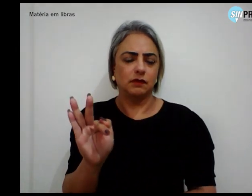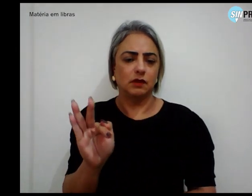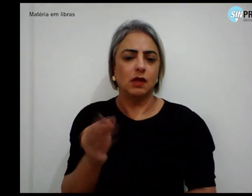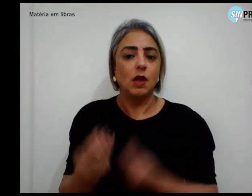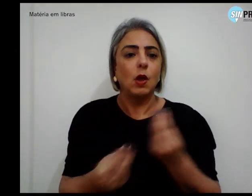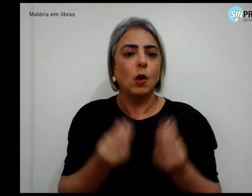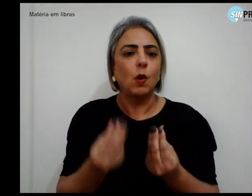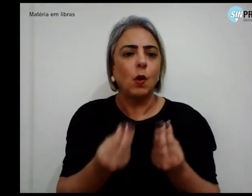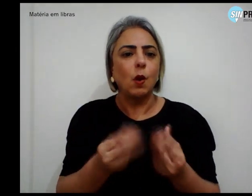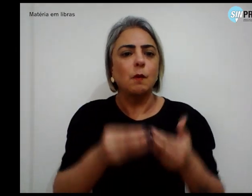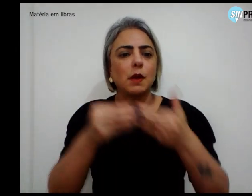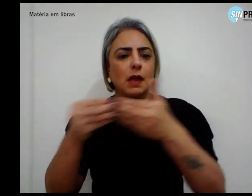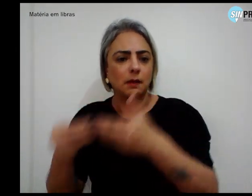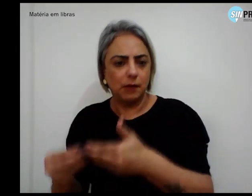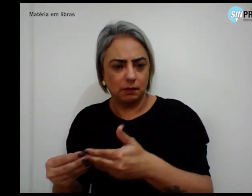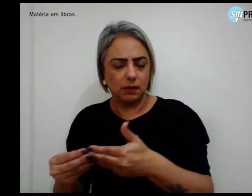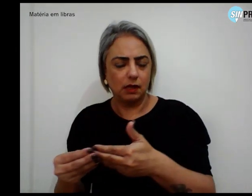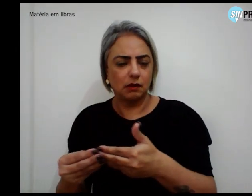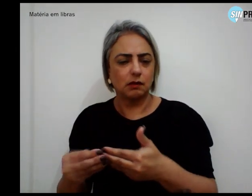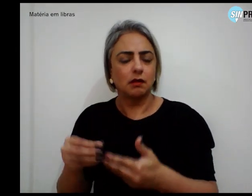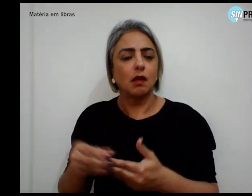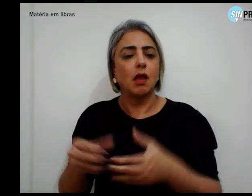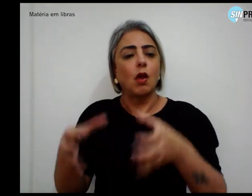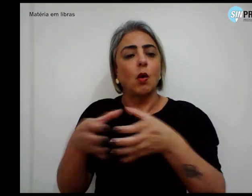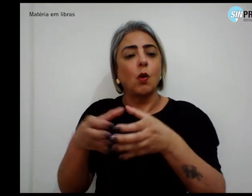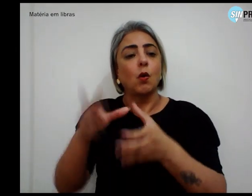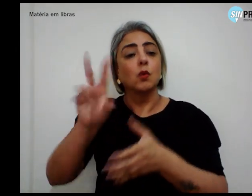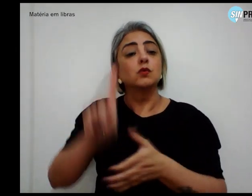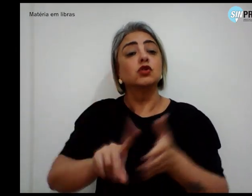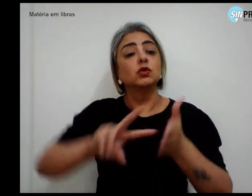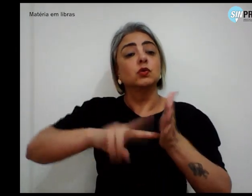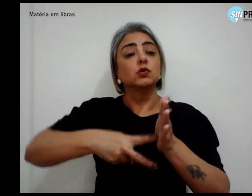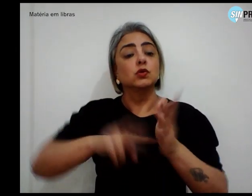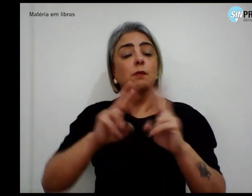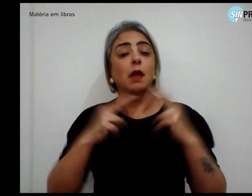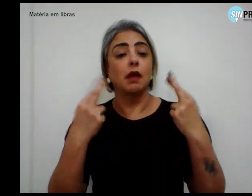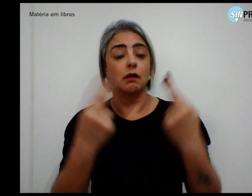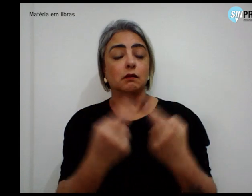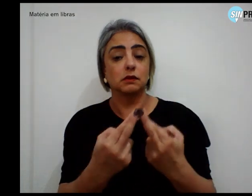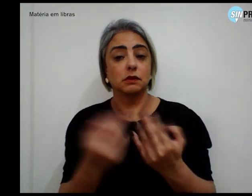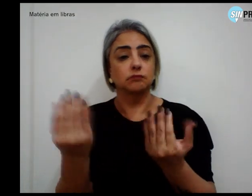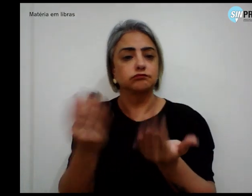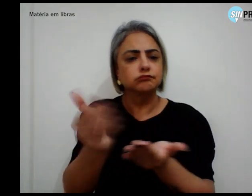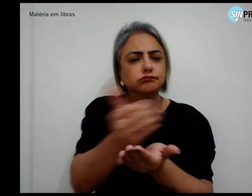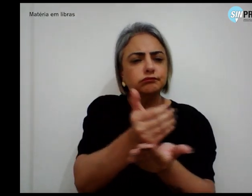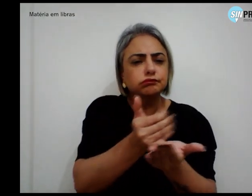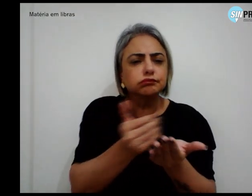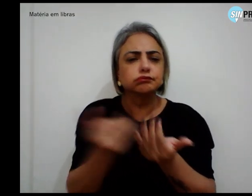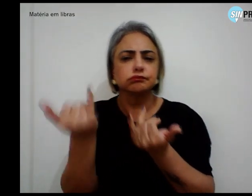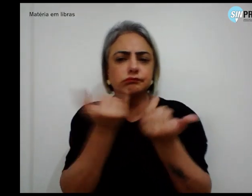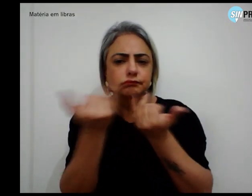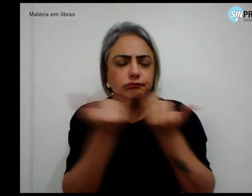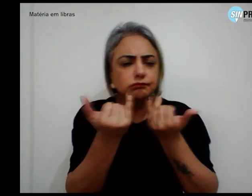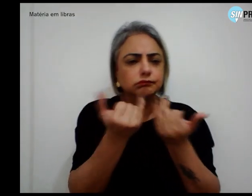encaminhamentos, a diretoria do SimproDF vai reunir as informações colhidas junto às